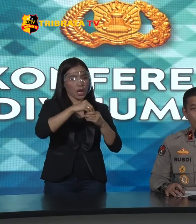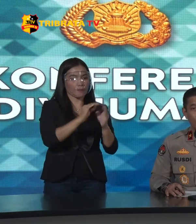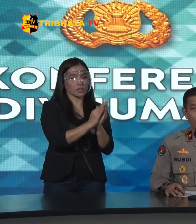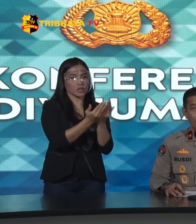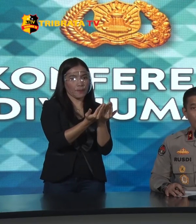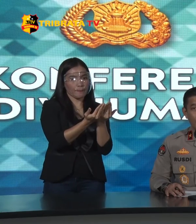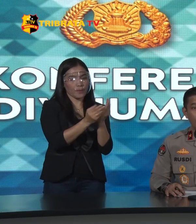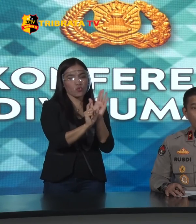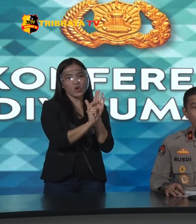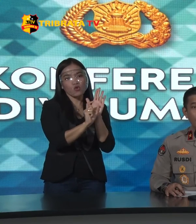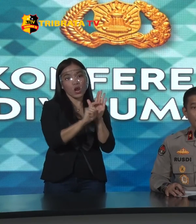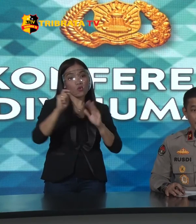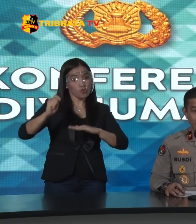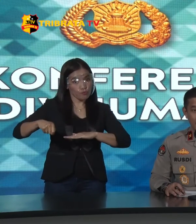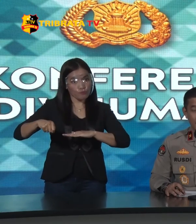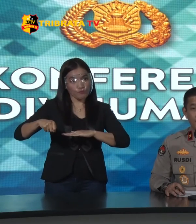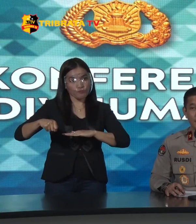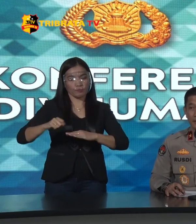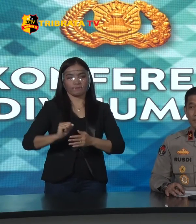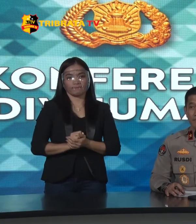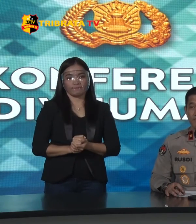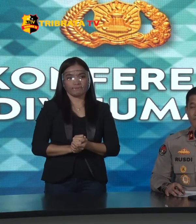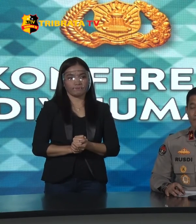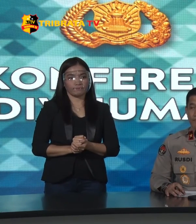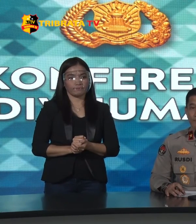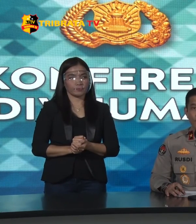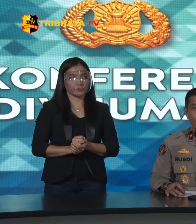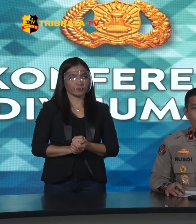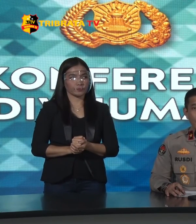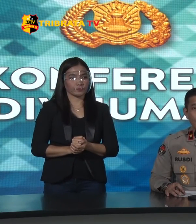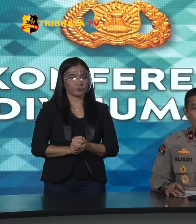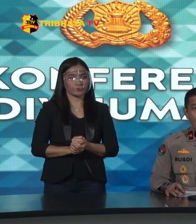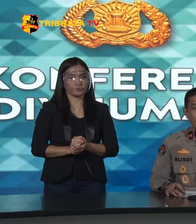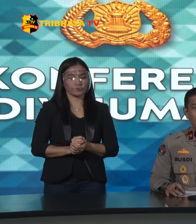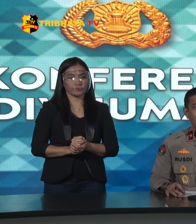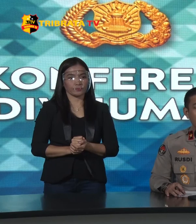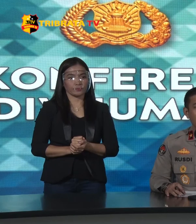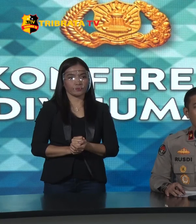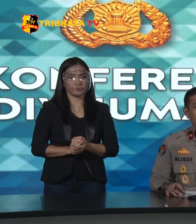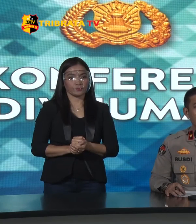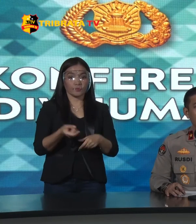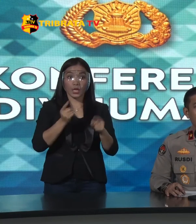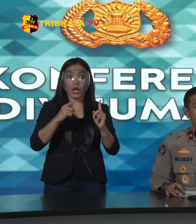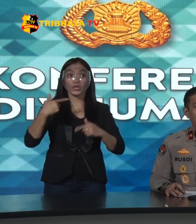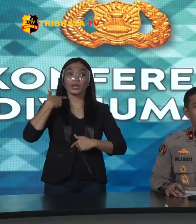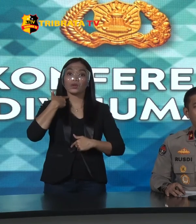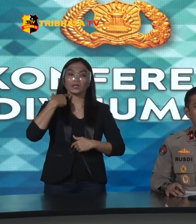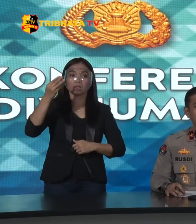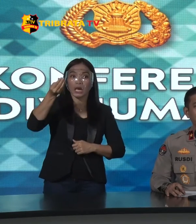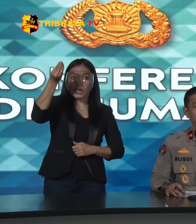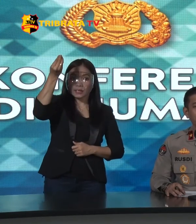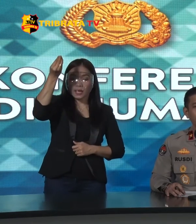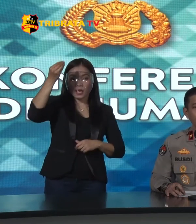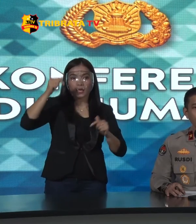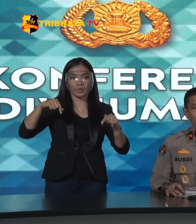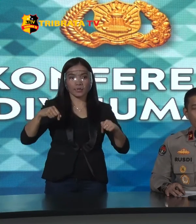Undang-Undang Hukum Bidana Seperti itu Pak Kalau teroris Jakarta itu Jauh ini